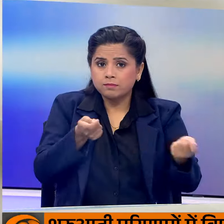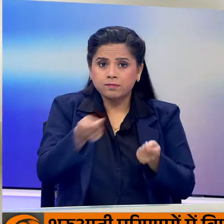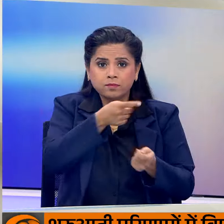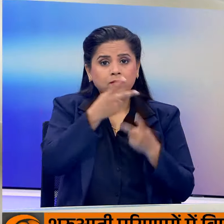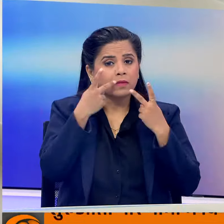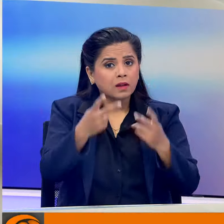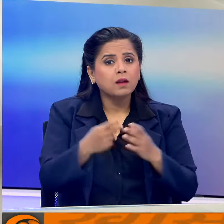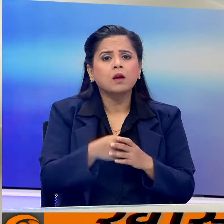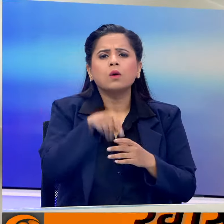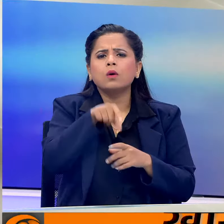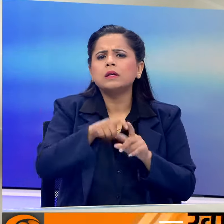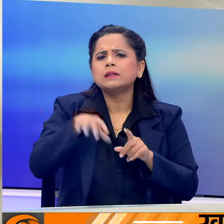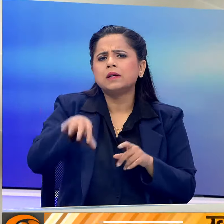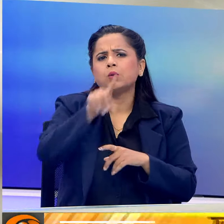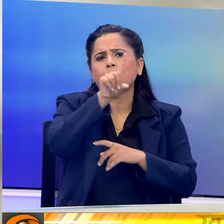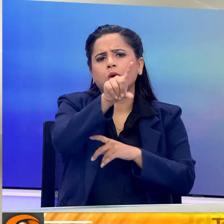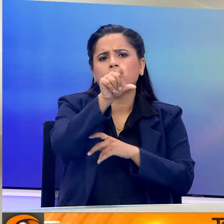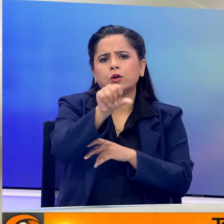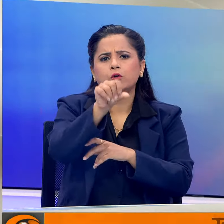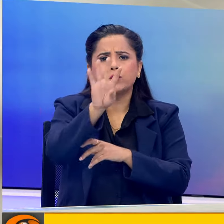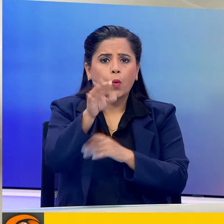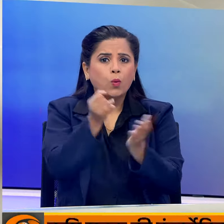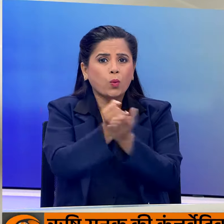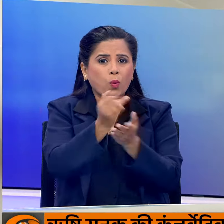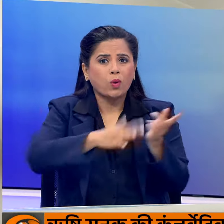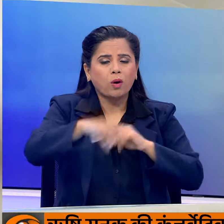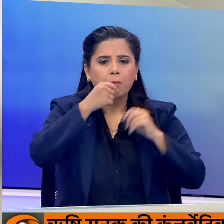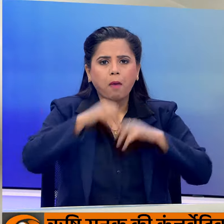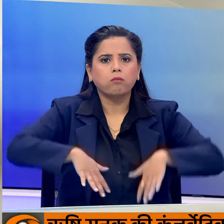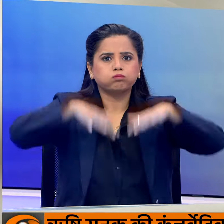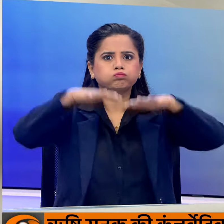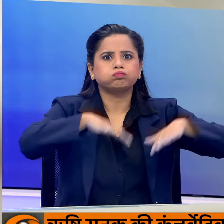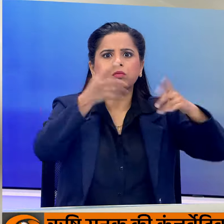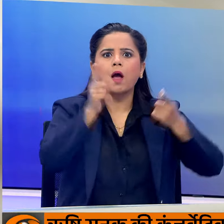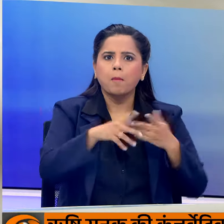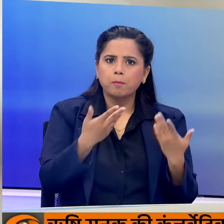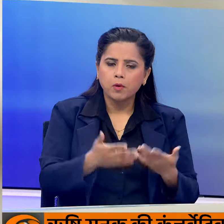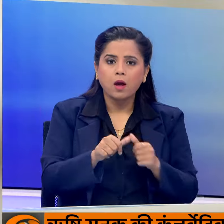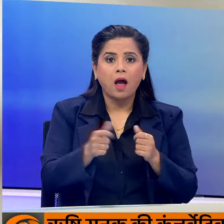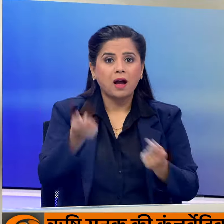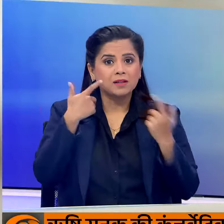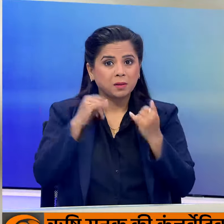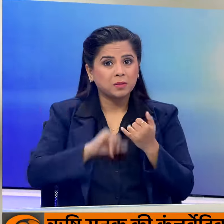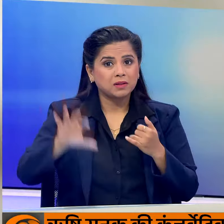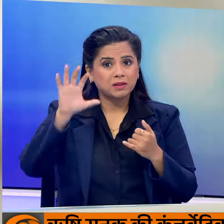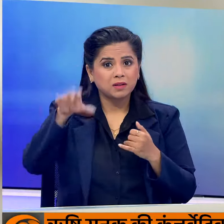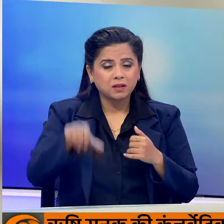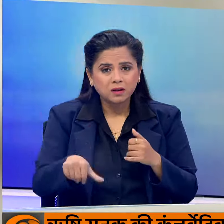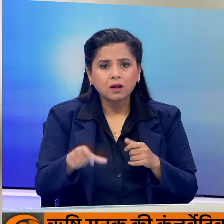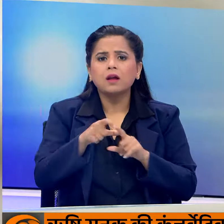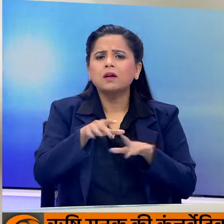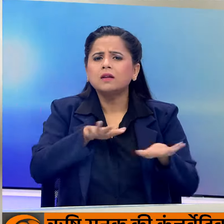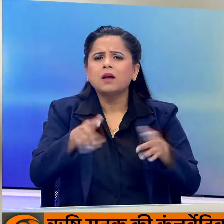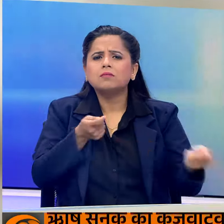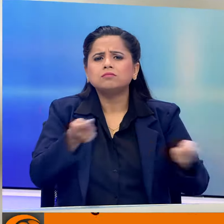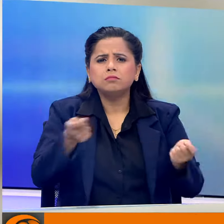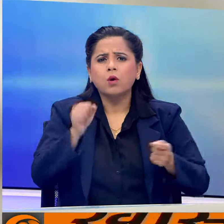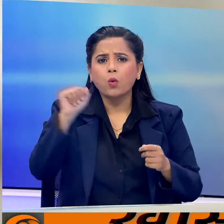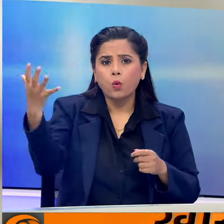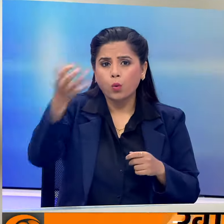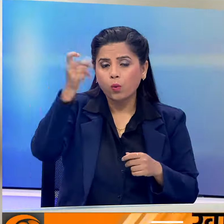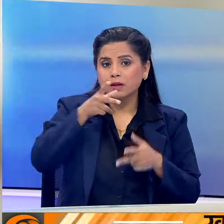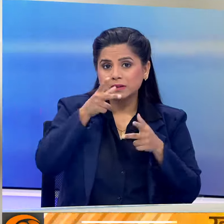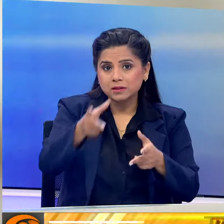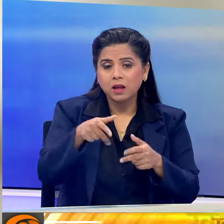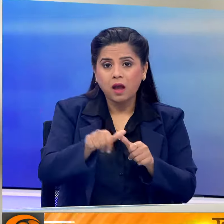मताबिक जिले के 194 गाउं जलमगन हो गए हैं असम राज्य आपदा प्रबंधन प्राधिकरण के अनुसार